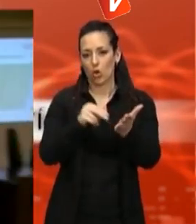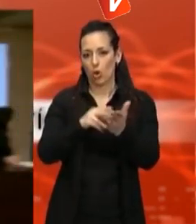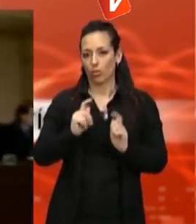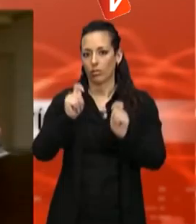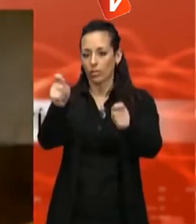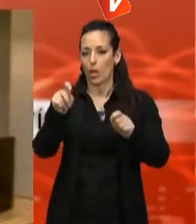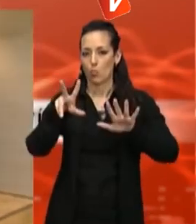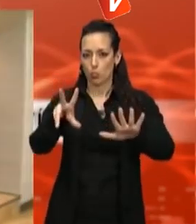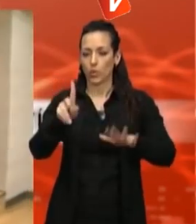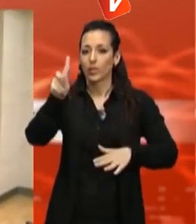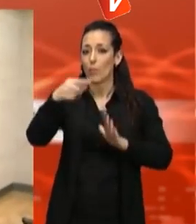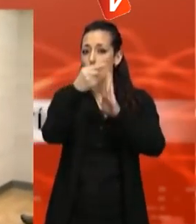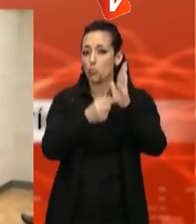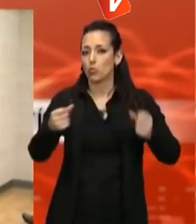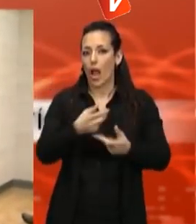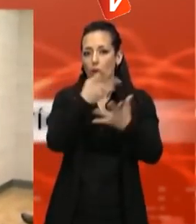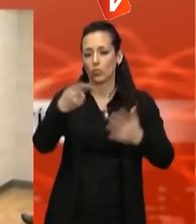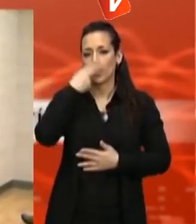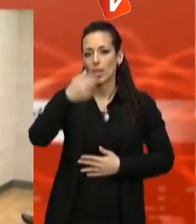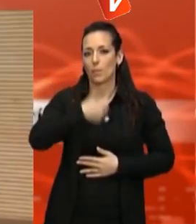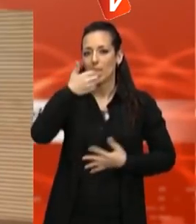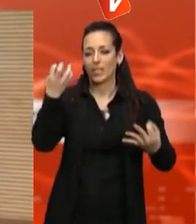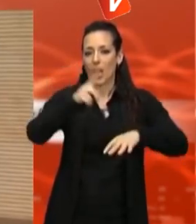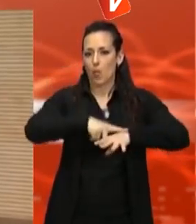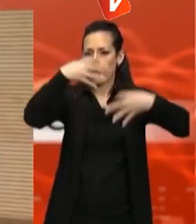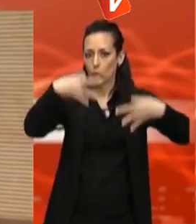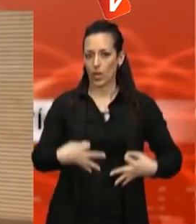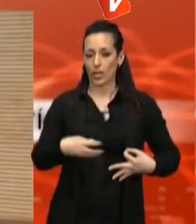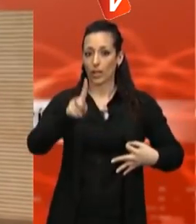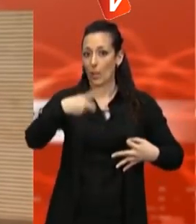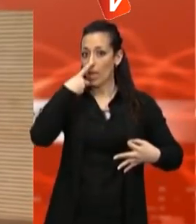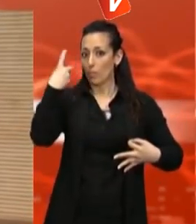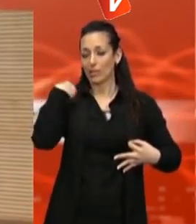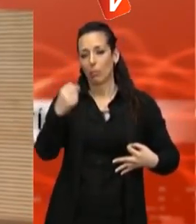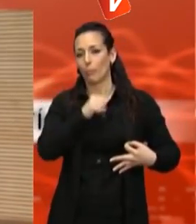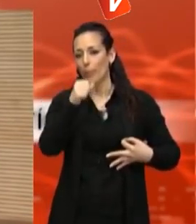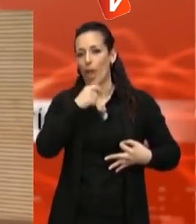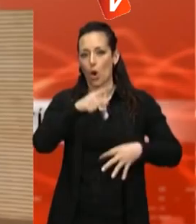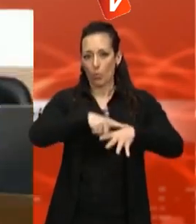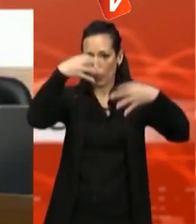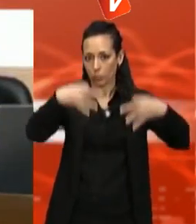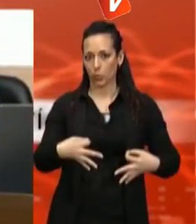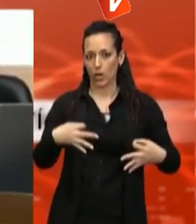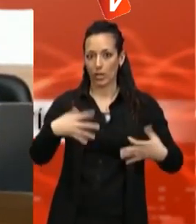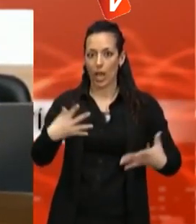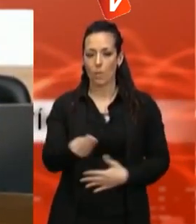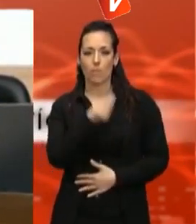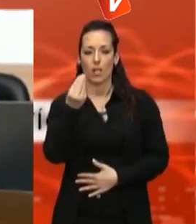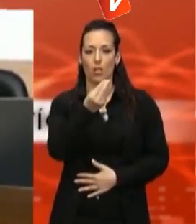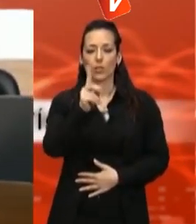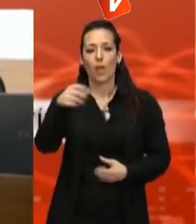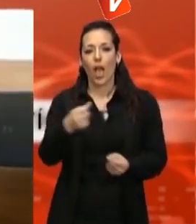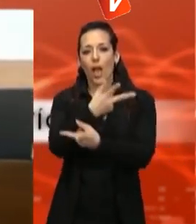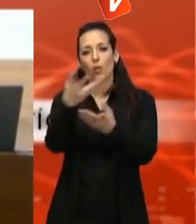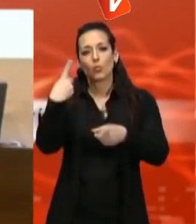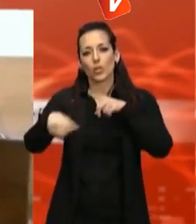seguretat. El document recull que respecte a l'any anterior s'ha avançat en la puntualitat, la freqüència i els autobusos nous. Sobre el que cal millorar, els